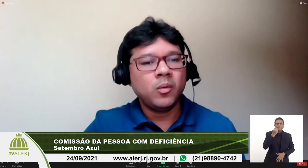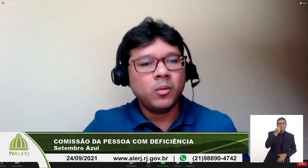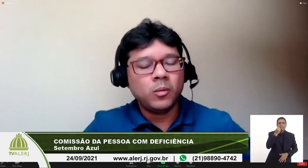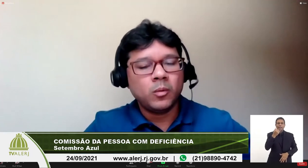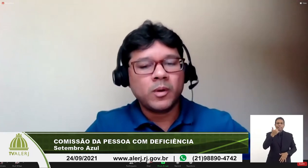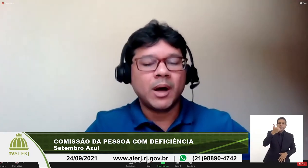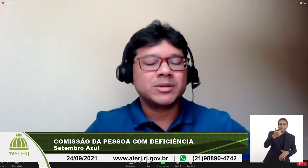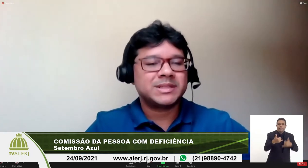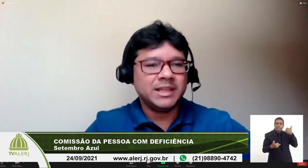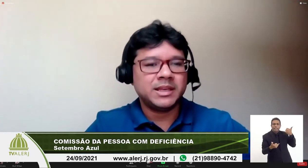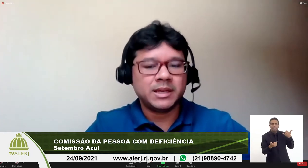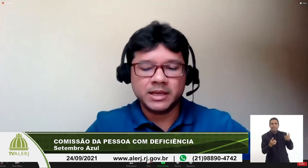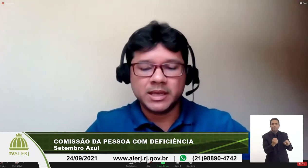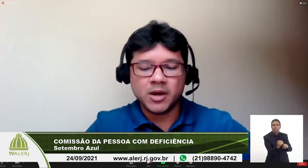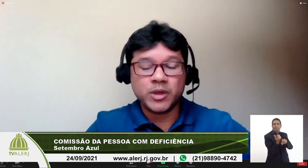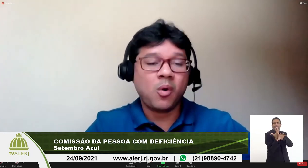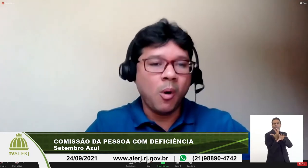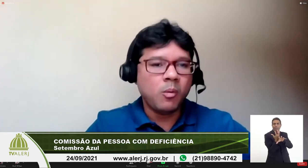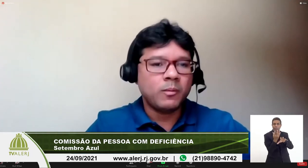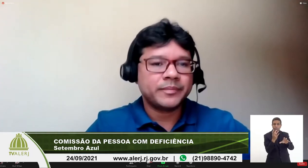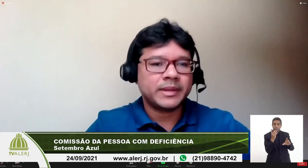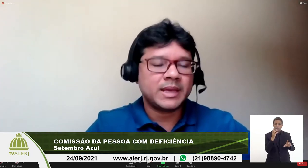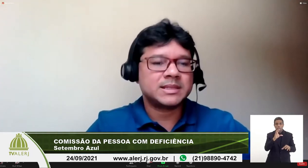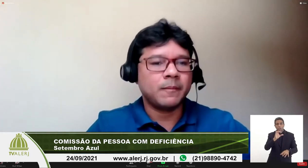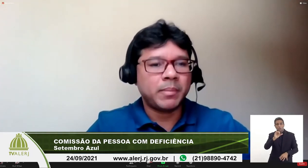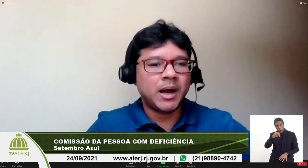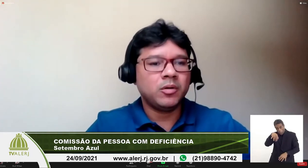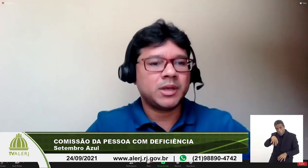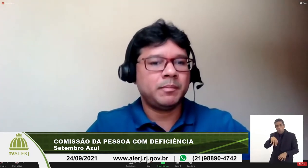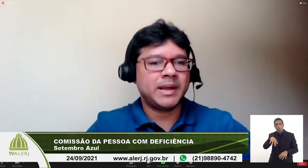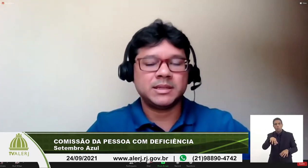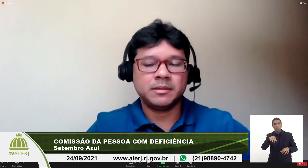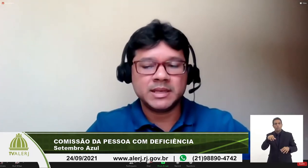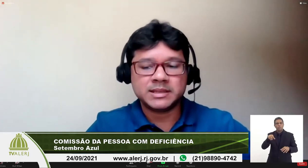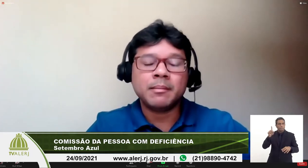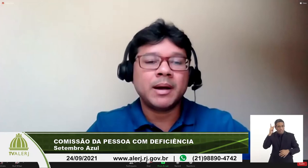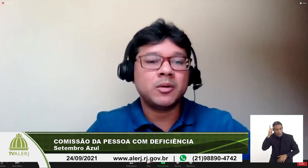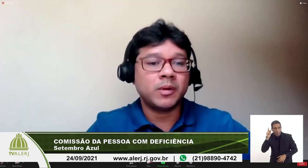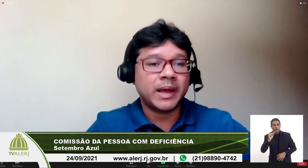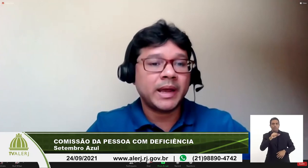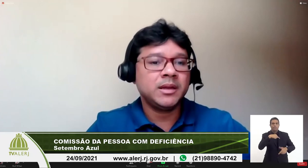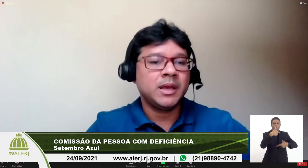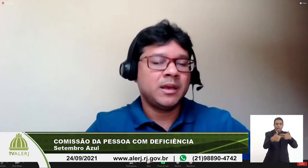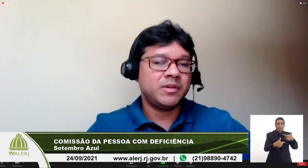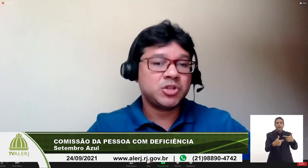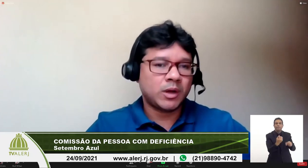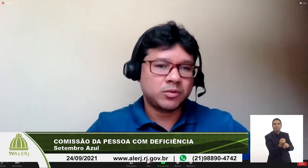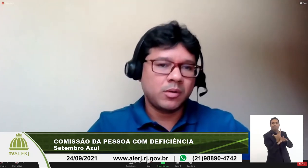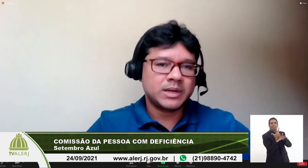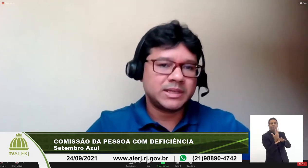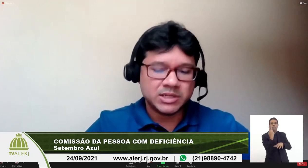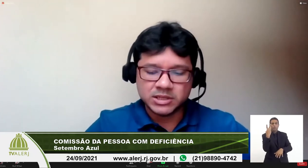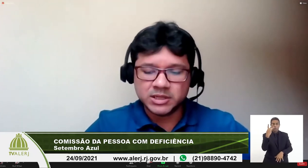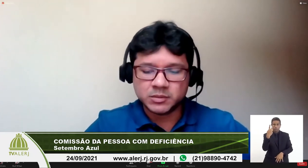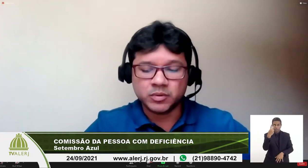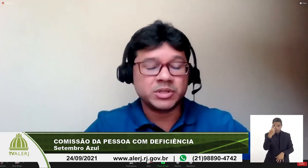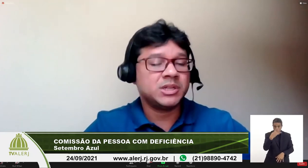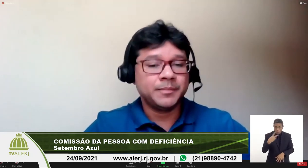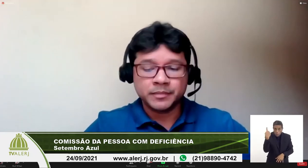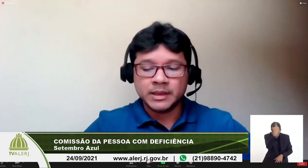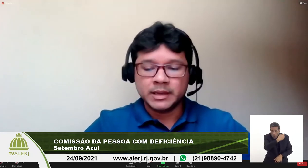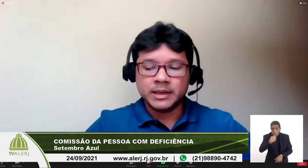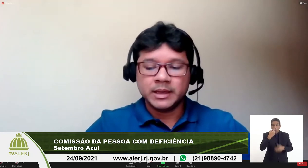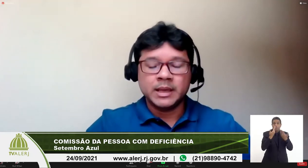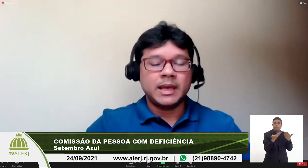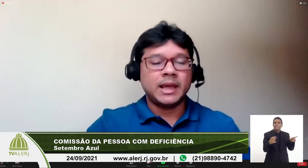acionar um call center que é o ICOM em São Paulo que presta também esse trabalho online 24 horas 7 dias por